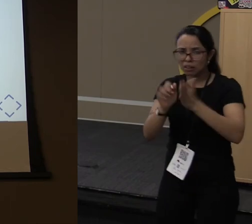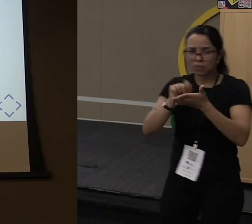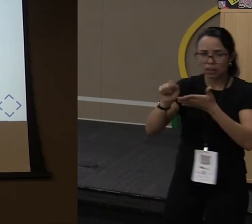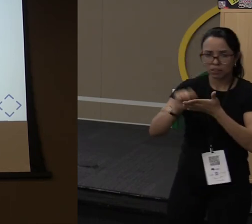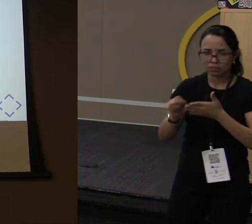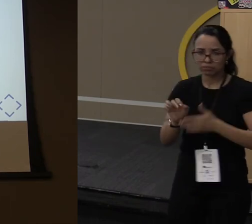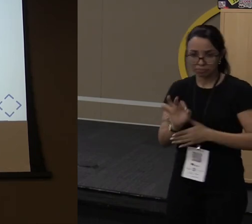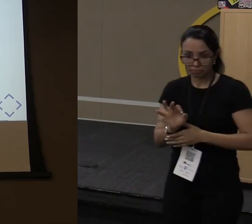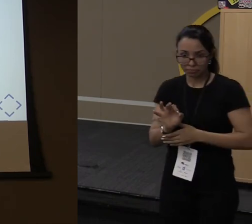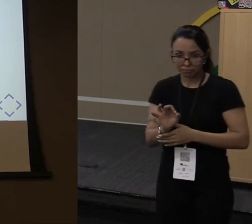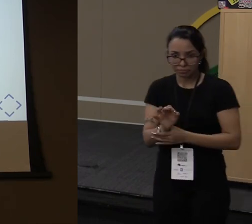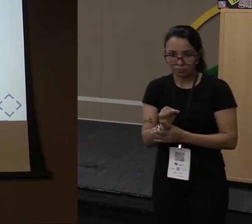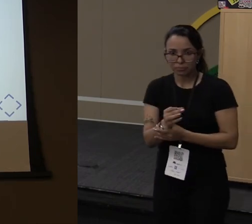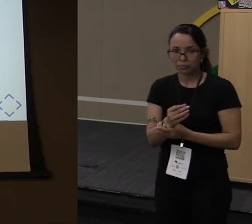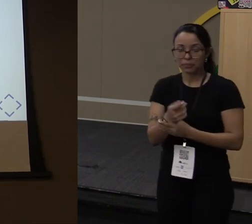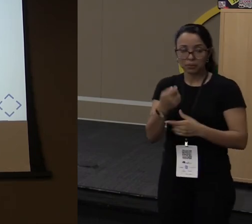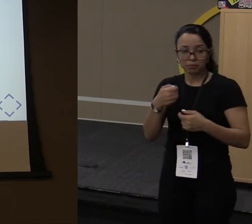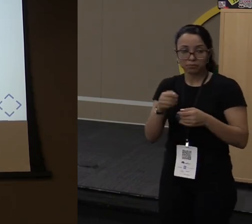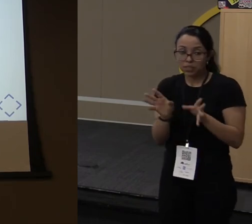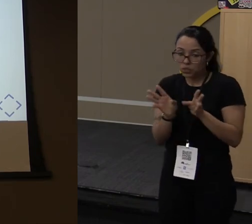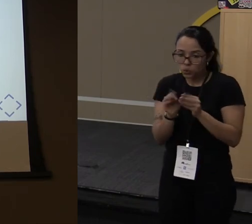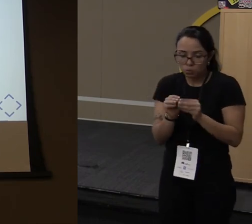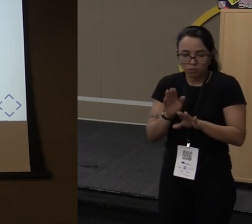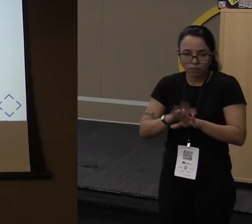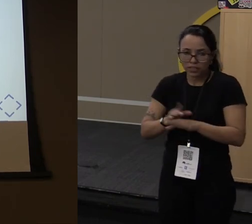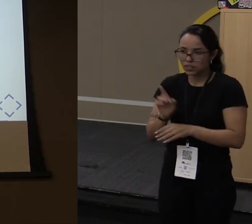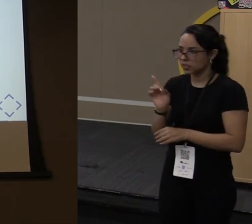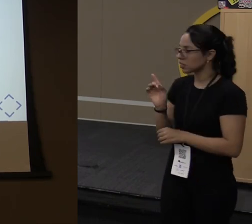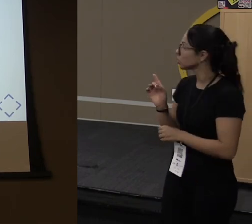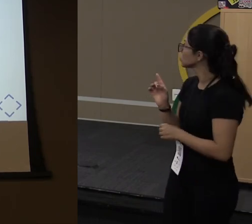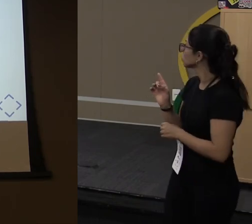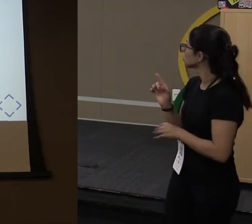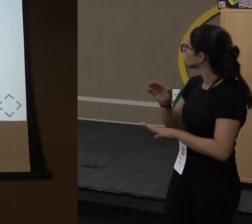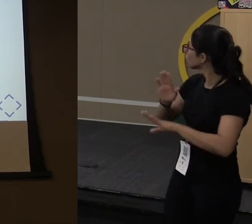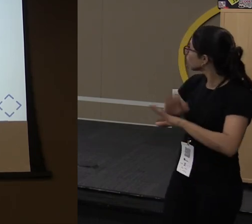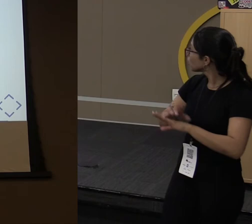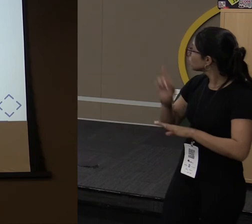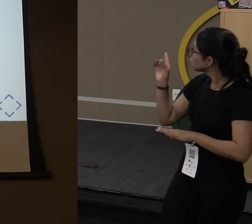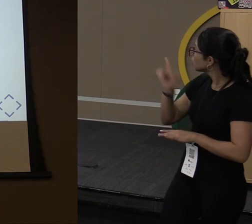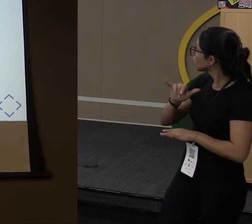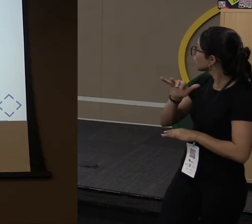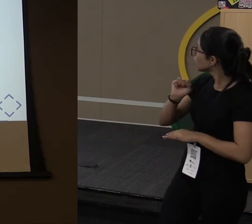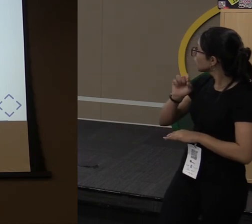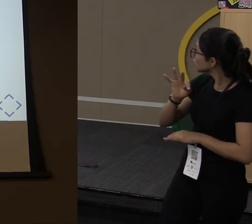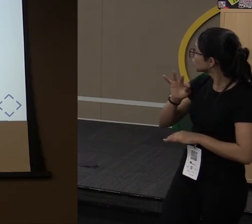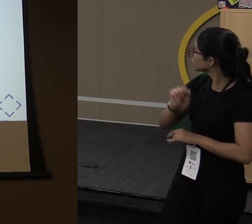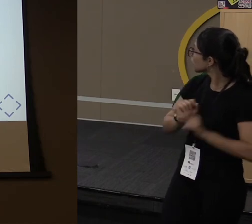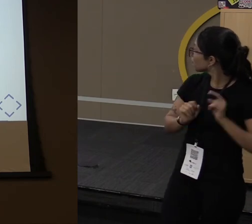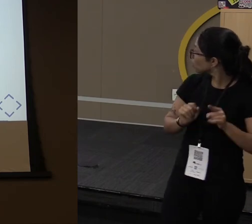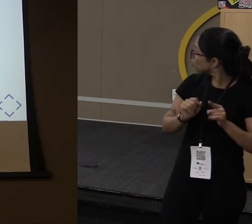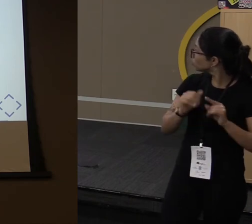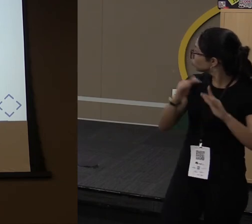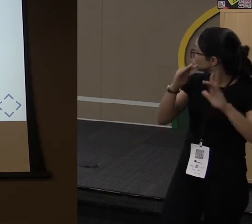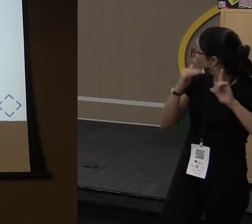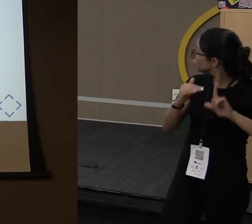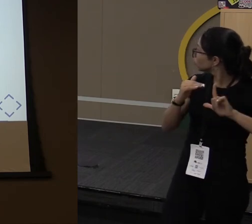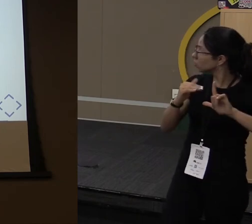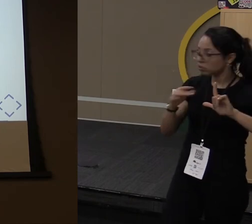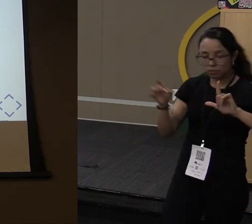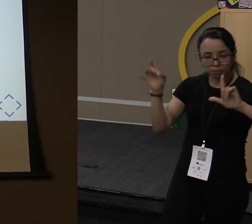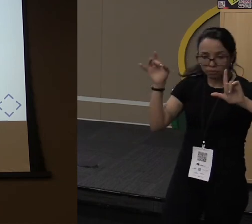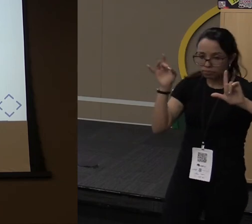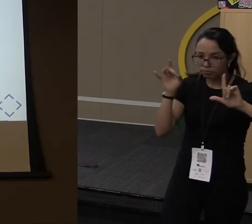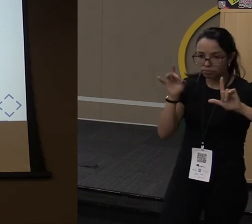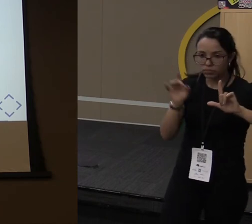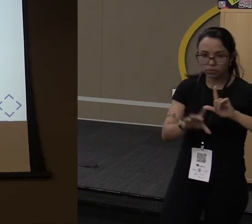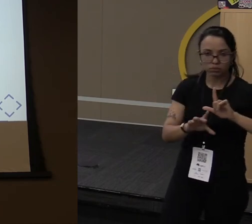Então, basicamente é isso que a gente tem que fazer. Eu dou um list.parallel.stream, e acabou. Está